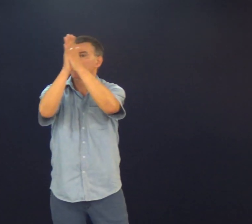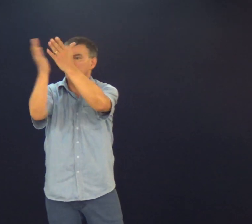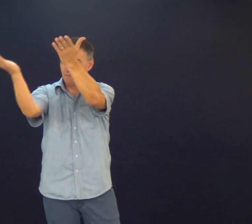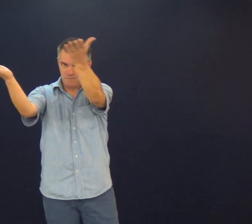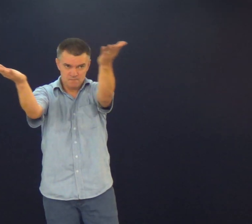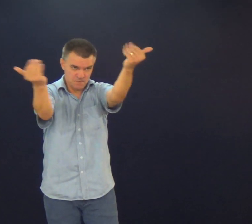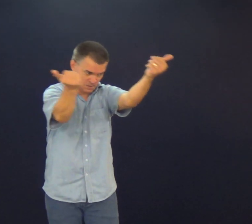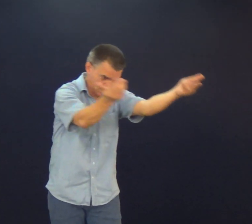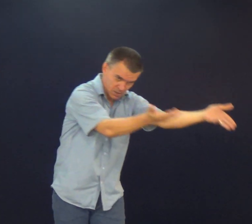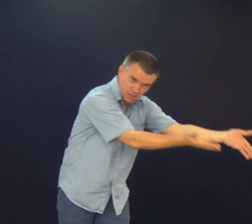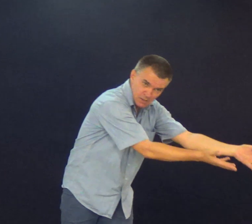Vem para cá Vamos orar